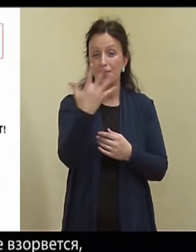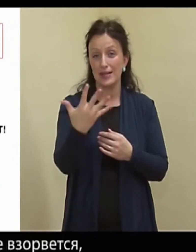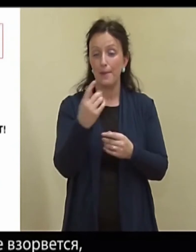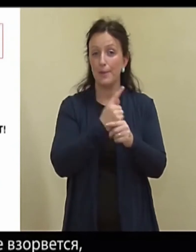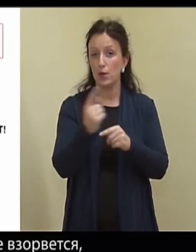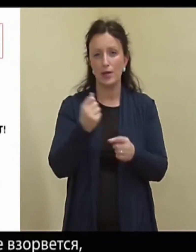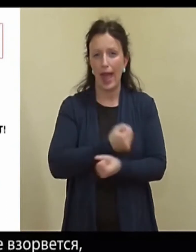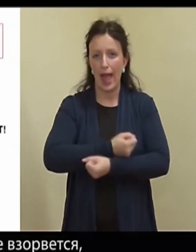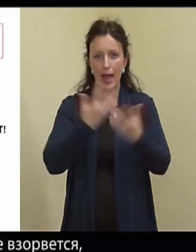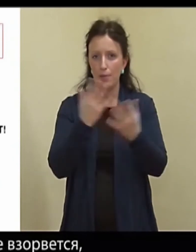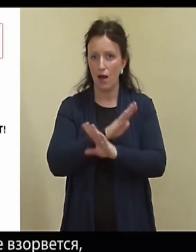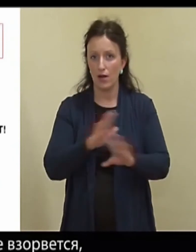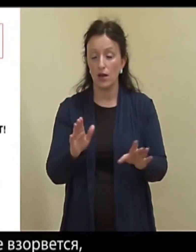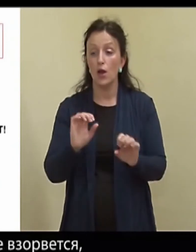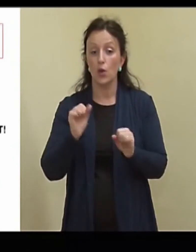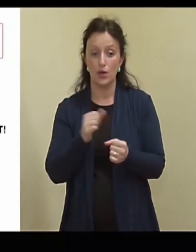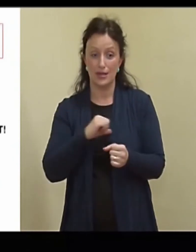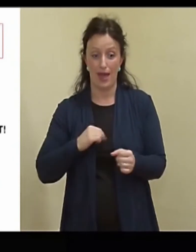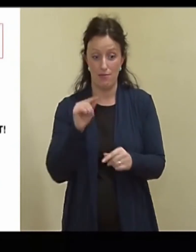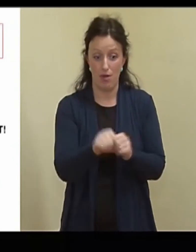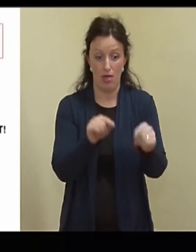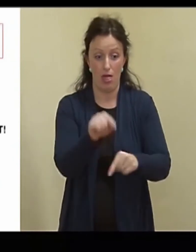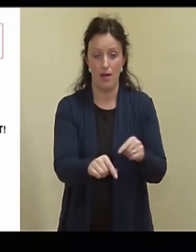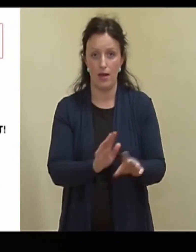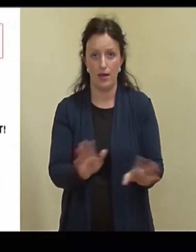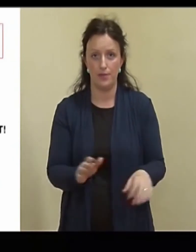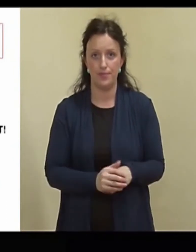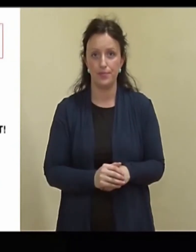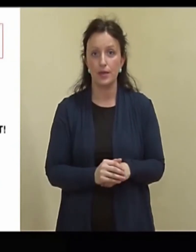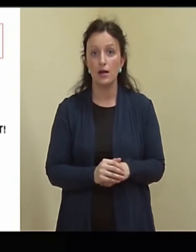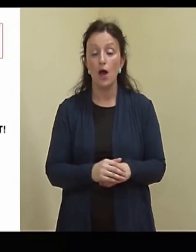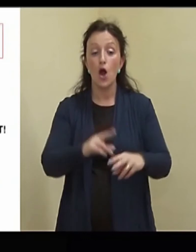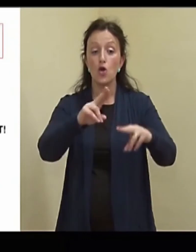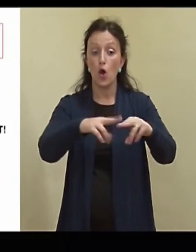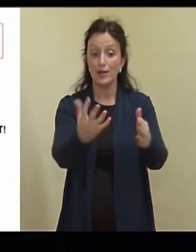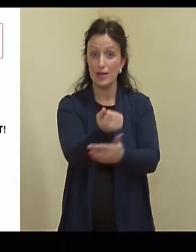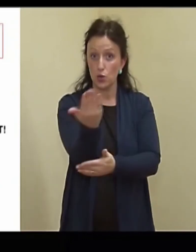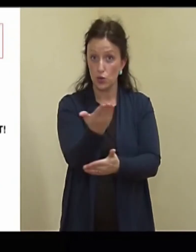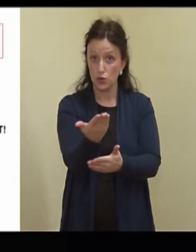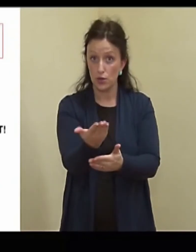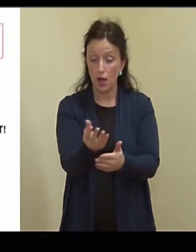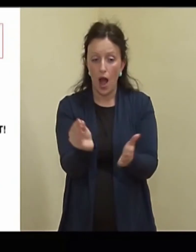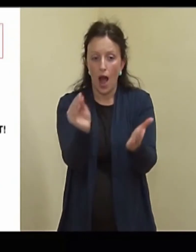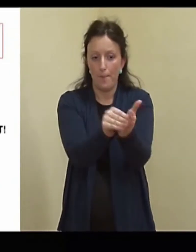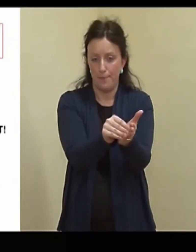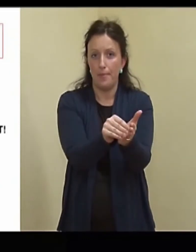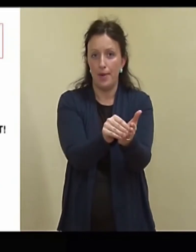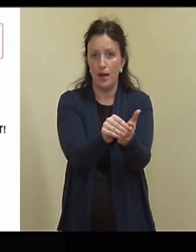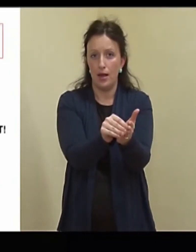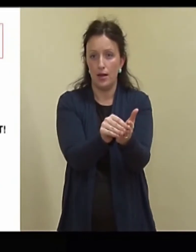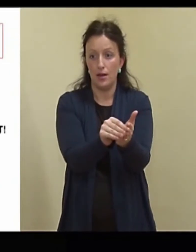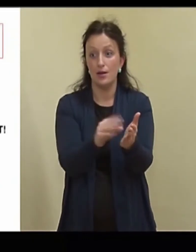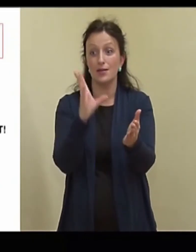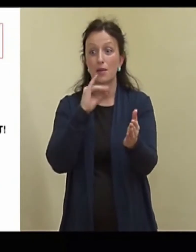pauku ei tea usuna. Kui ta teda torkima ei lähe. Märgistada ära see asukoht, et pärast ilust ülesse leiad, sest kuidas sa muidu